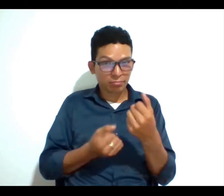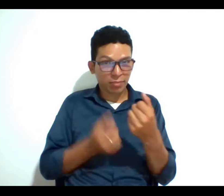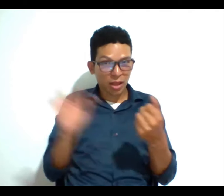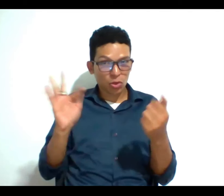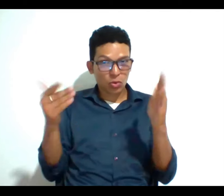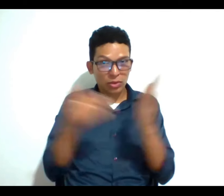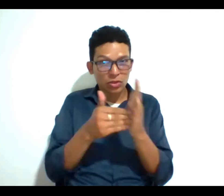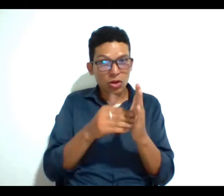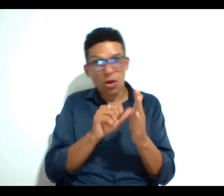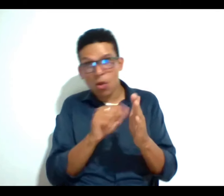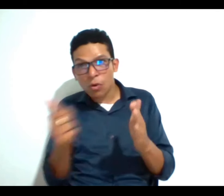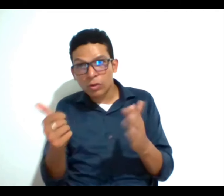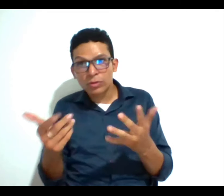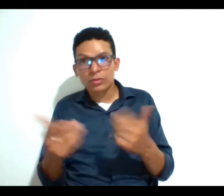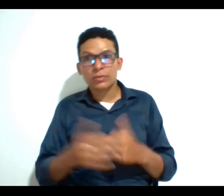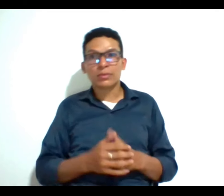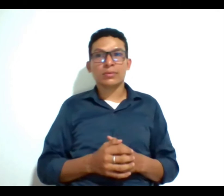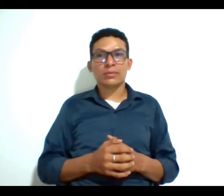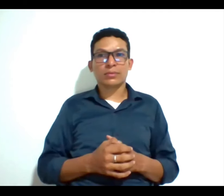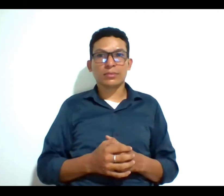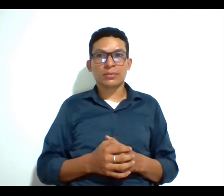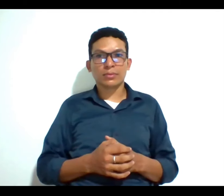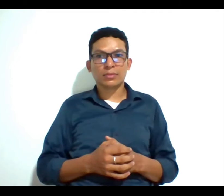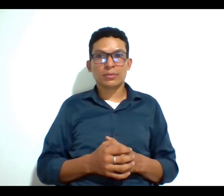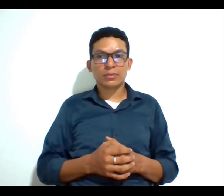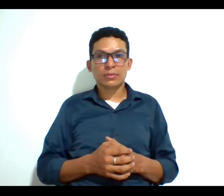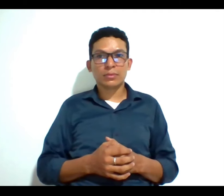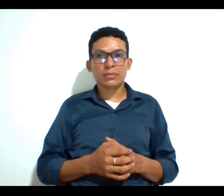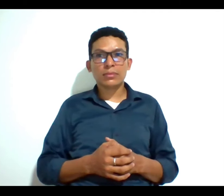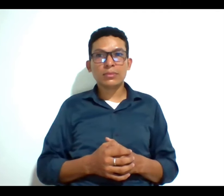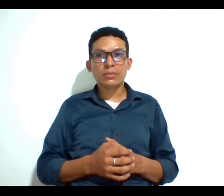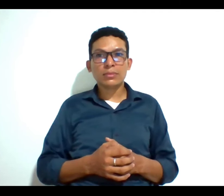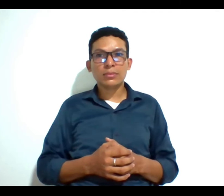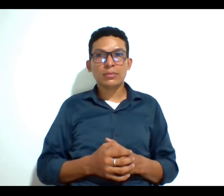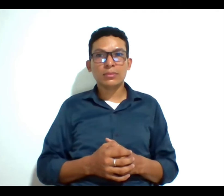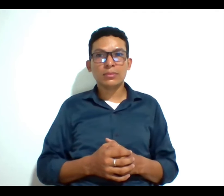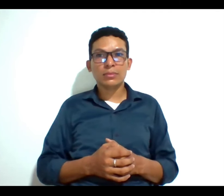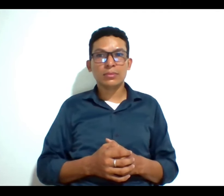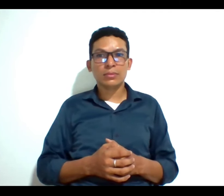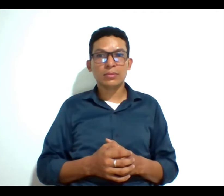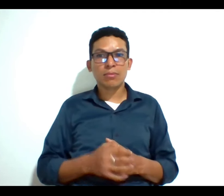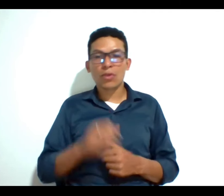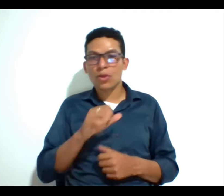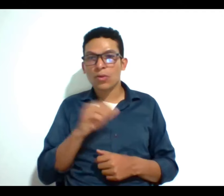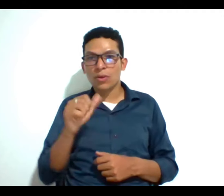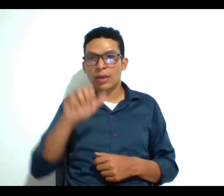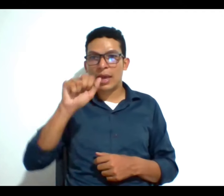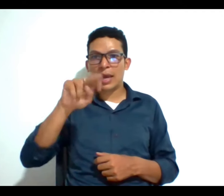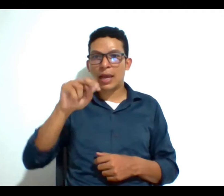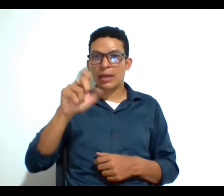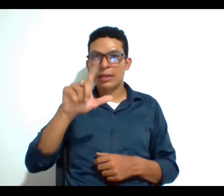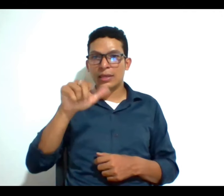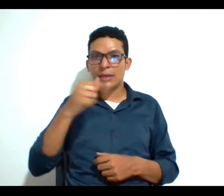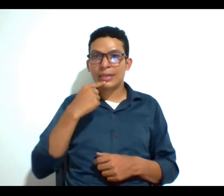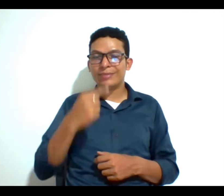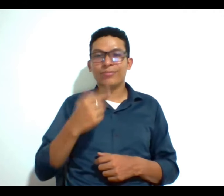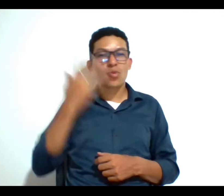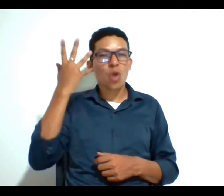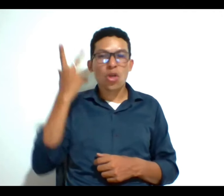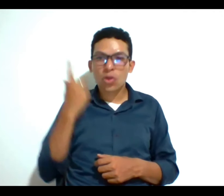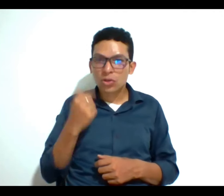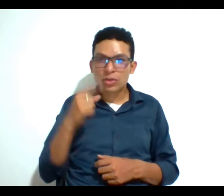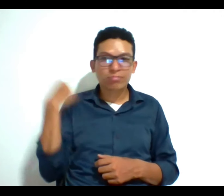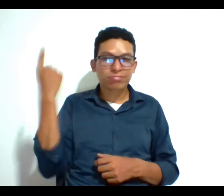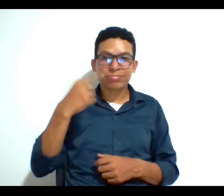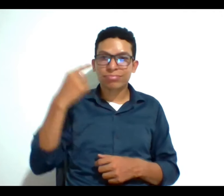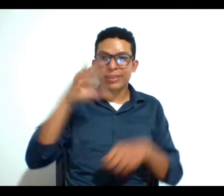otra vía bueno aquí Natalia responde esa pregunta y Ángela Vélez nos dice el asunto es que en el diario vivir los profesionales